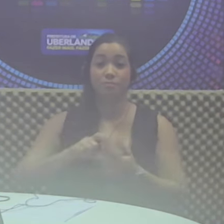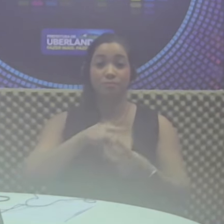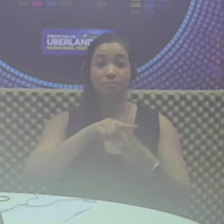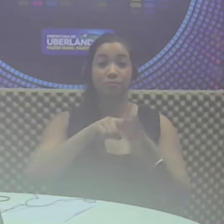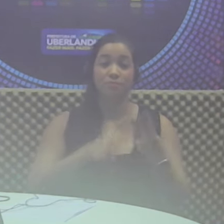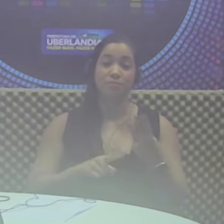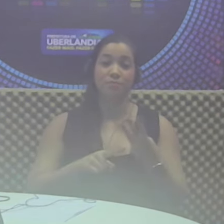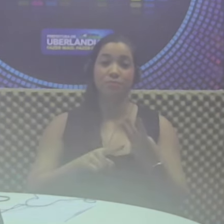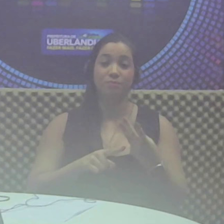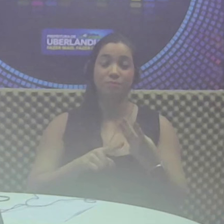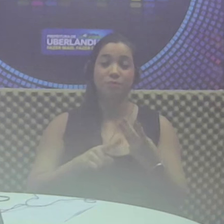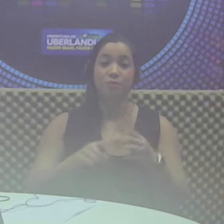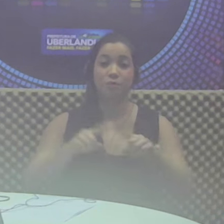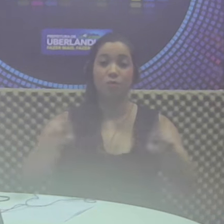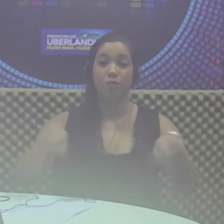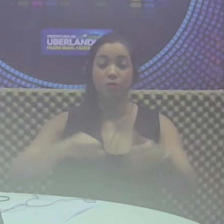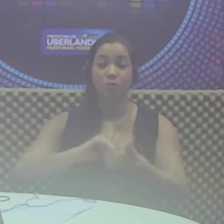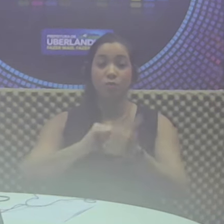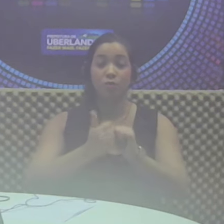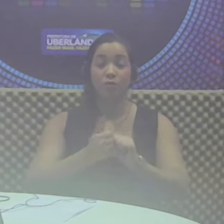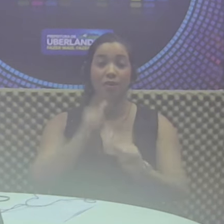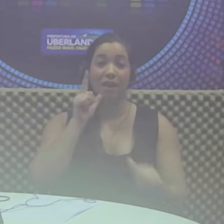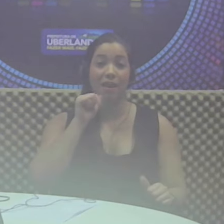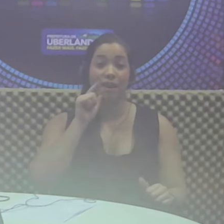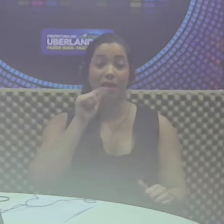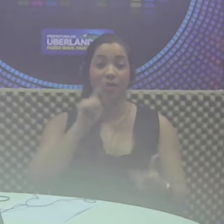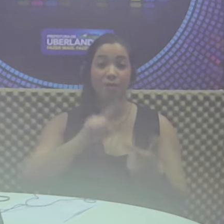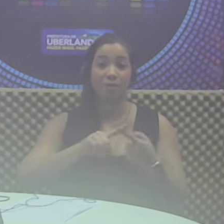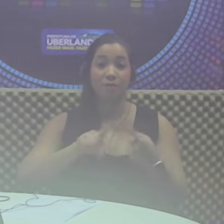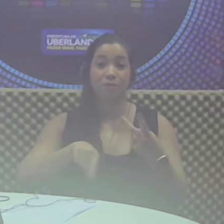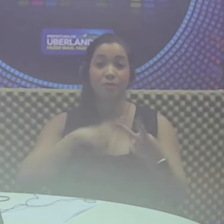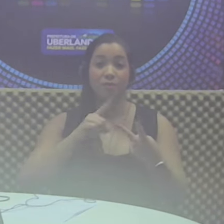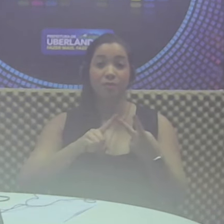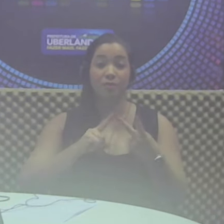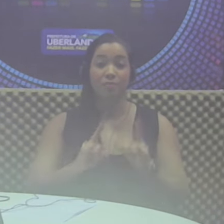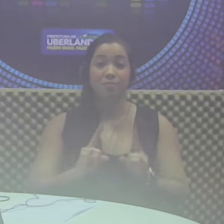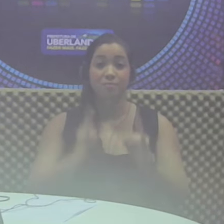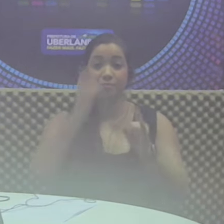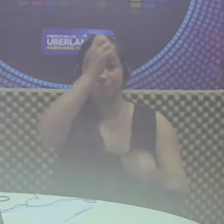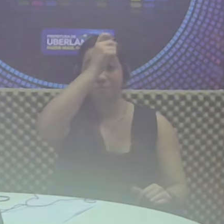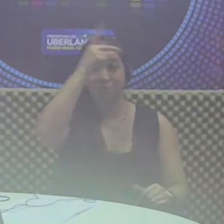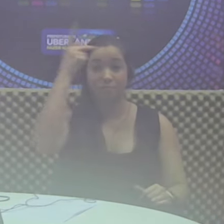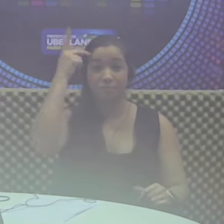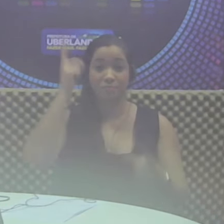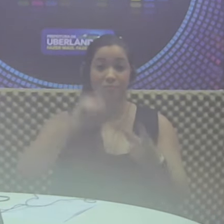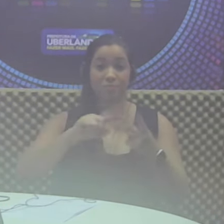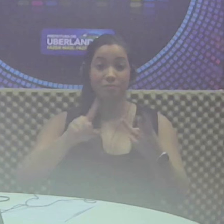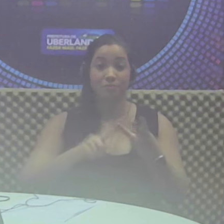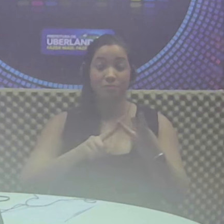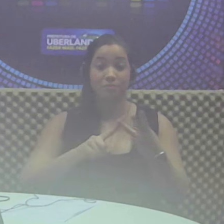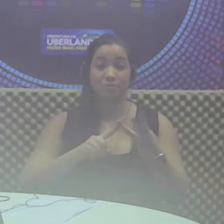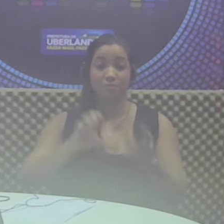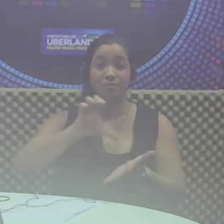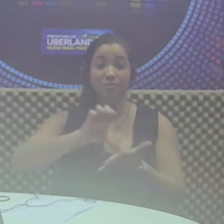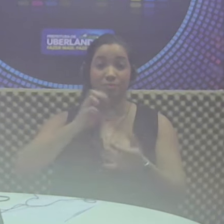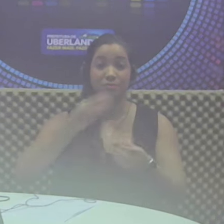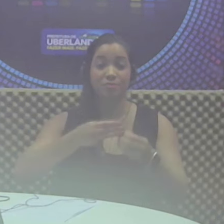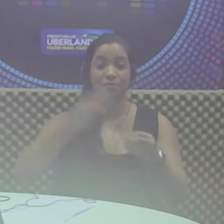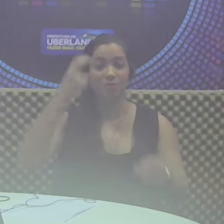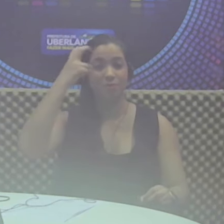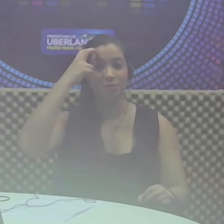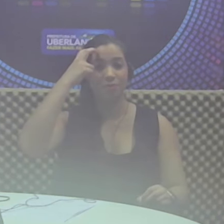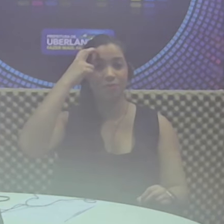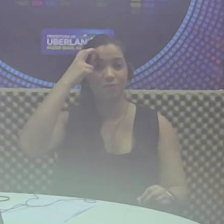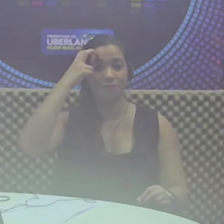localizados na quadra do Núcleo Esportivo Lagoinha, no Centro Administrativo Municipal e no Centro Municipal de Cultura, é